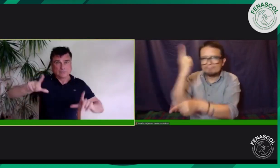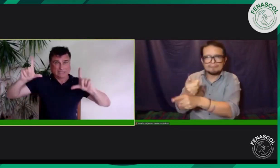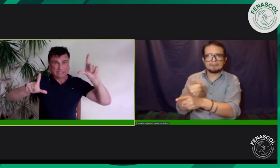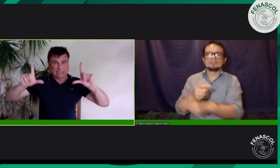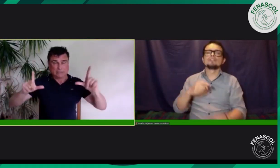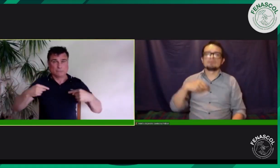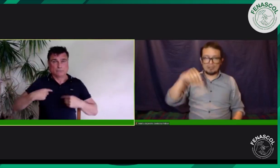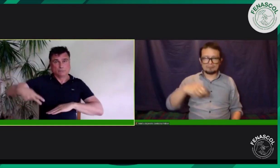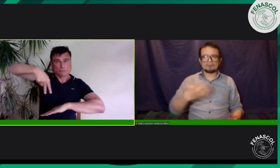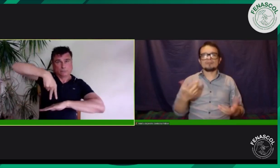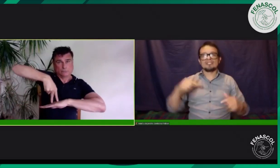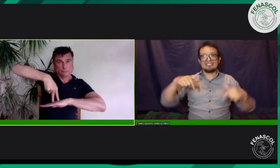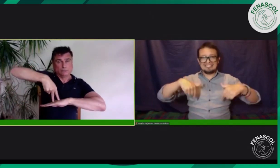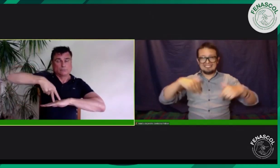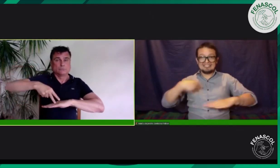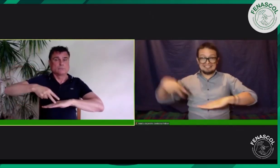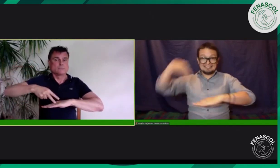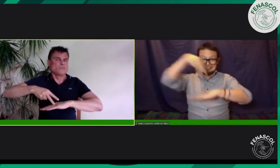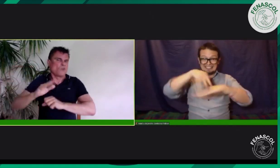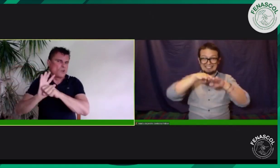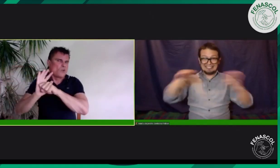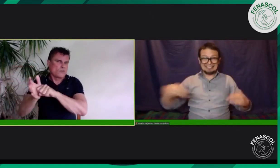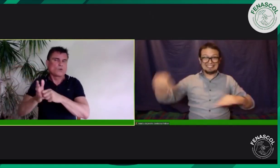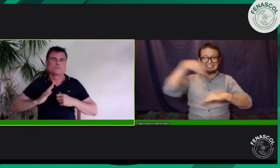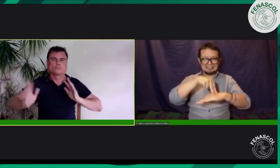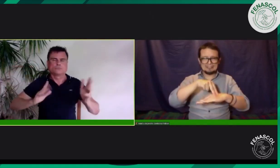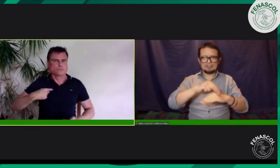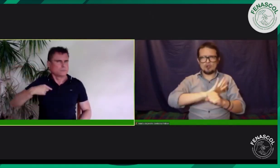pensemos acá, en Canadá, con la situación del coronavirus.